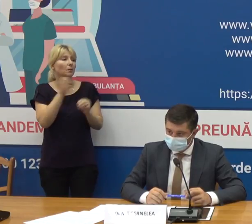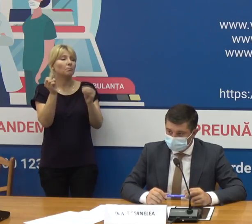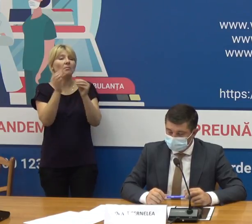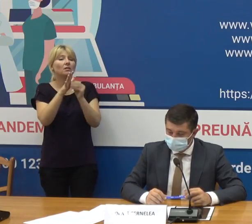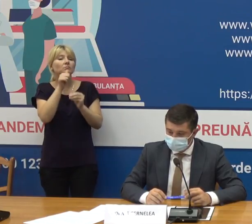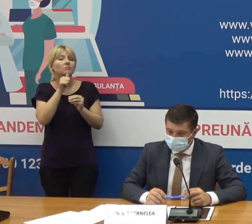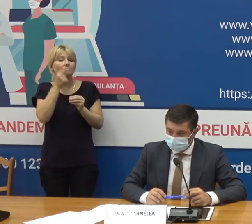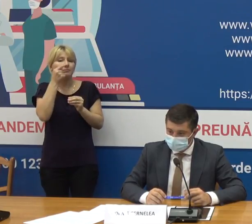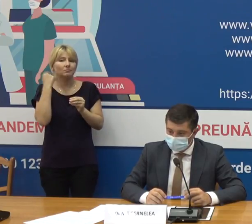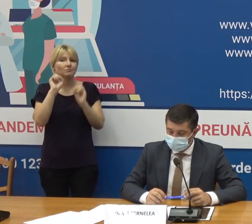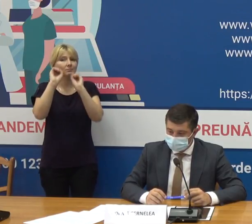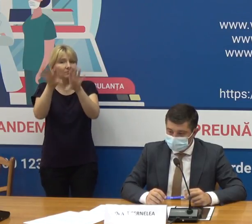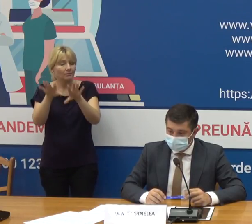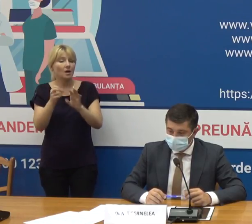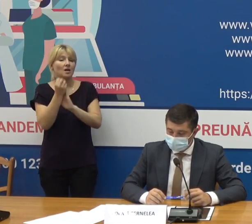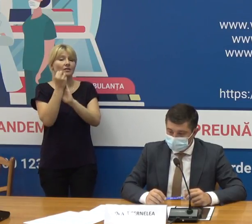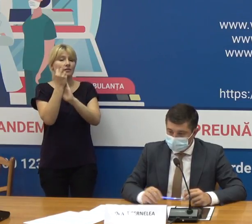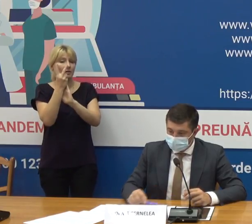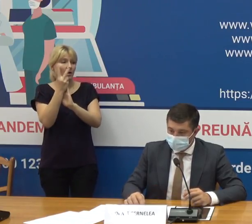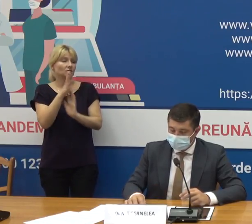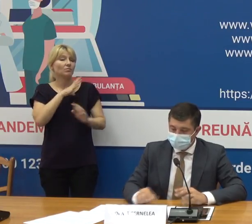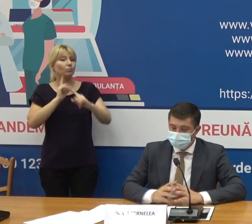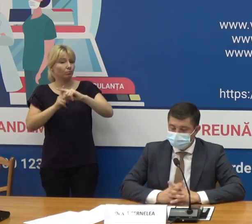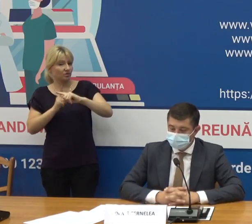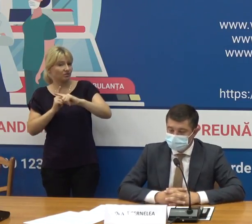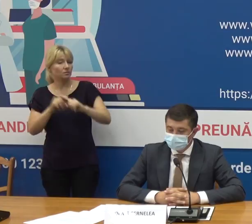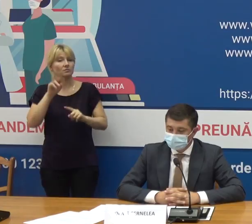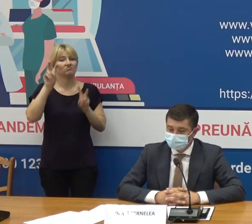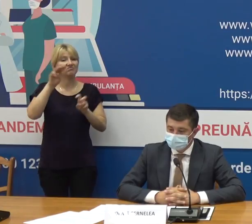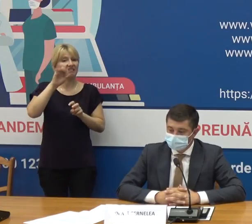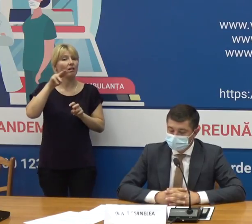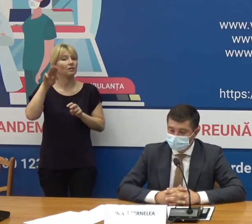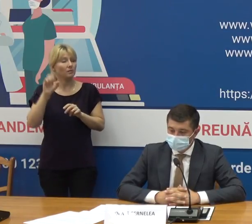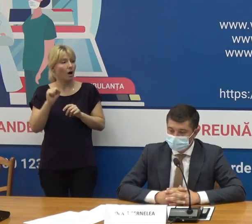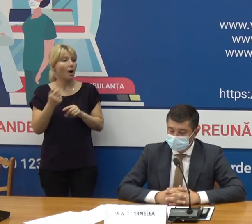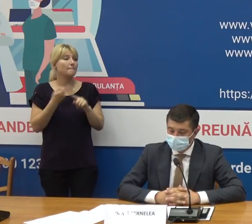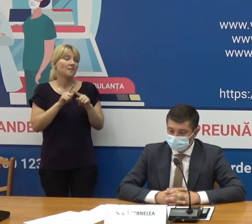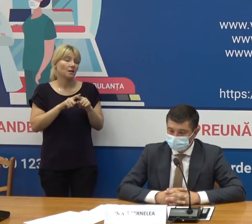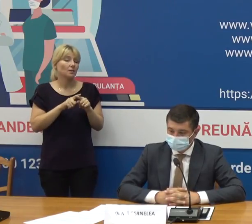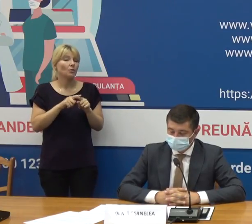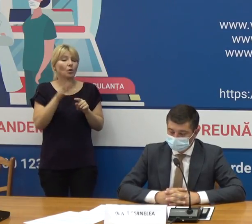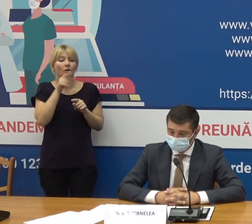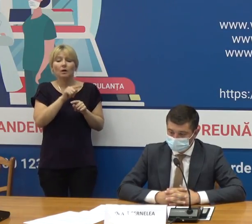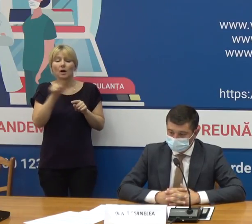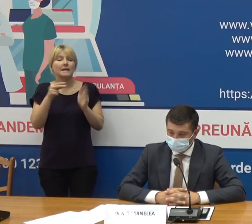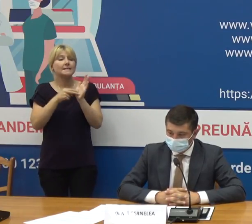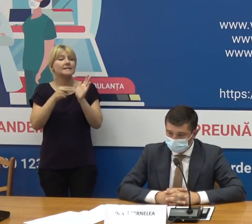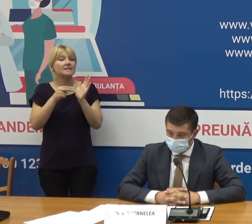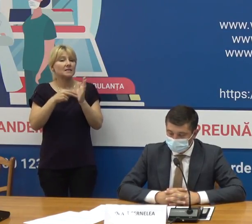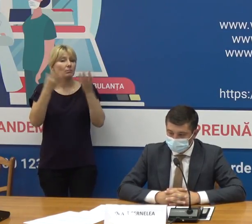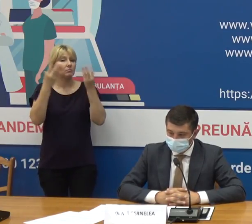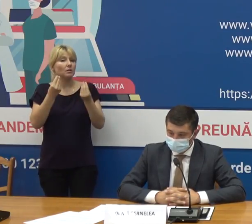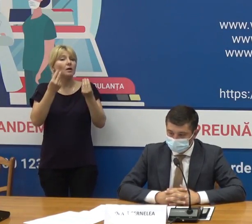probe dintre care 12 au fost pozitive la tulpina delta astfel că în aceste 12-7 au fost cazuri de